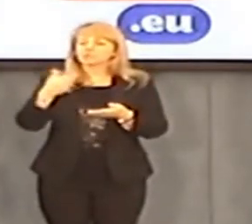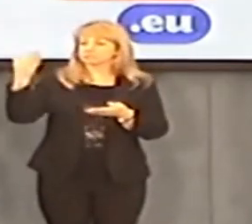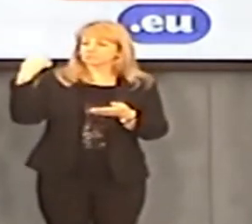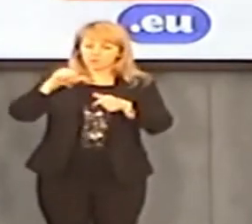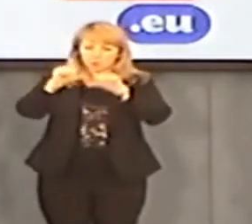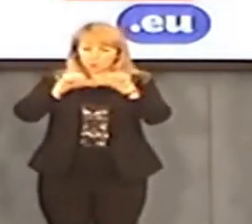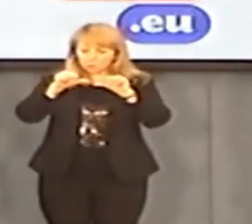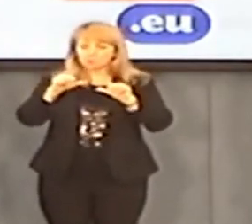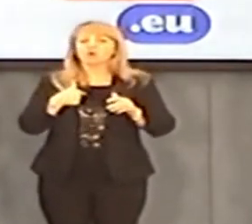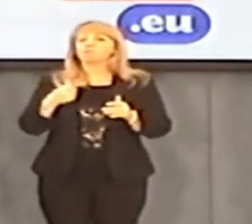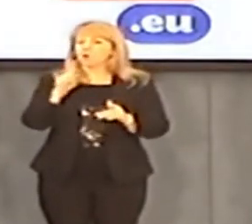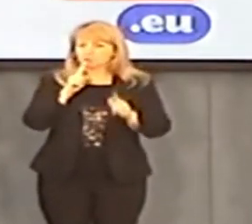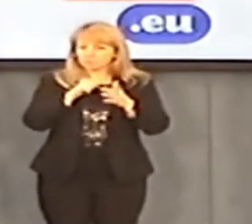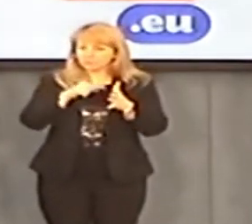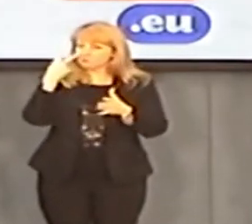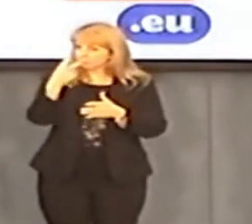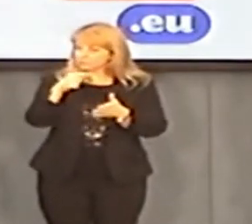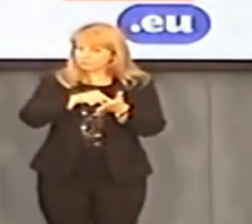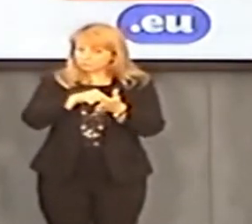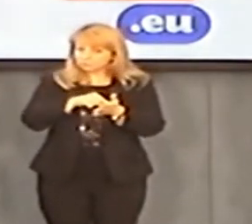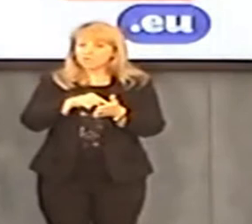ubiegłego roku.